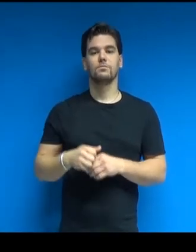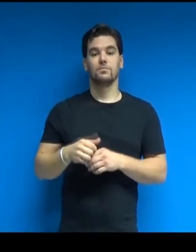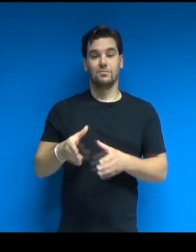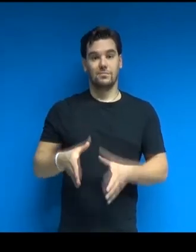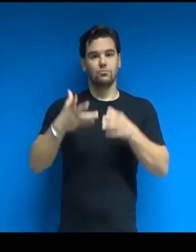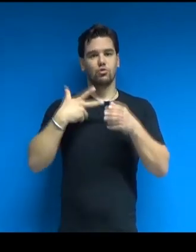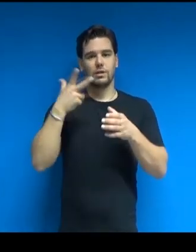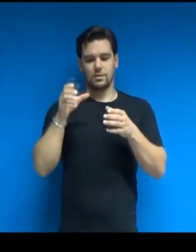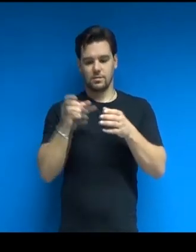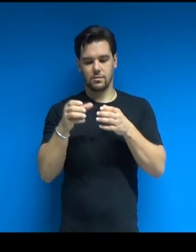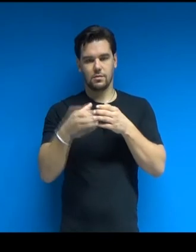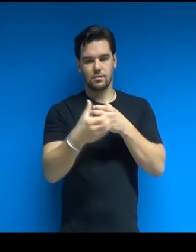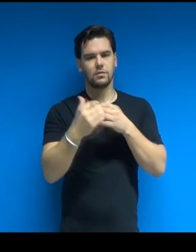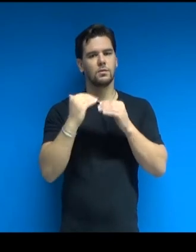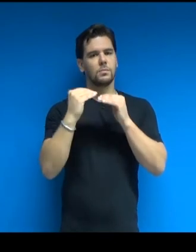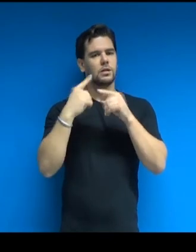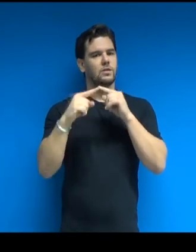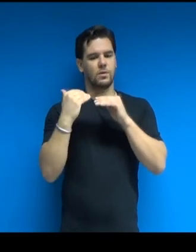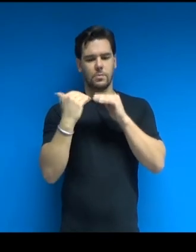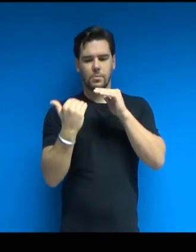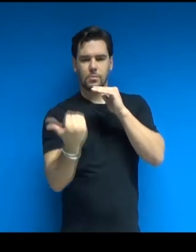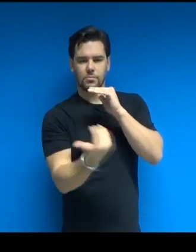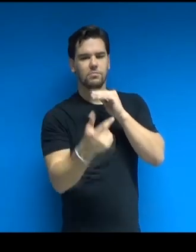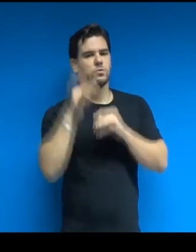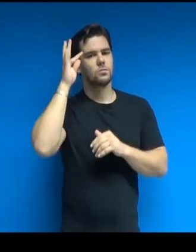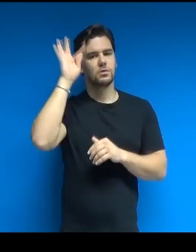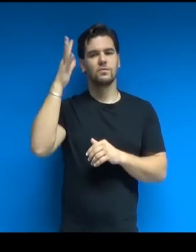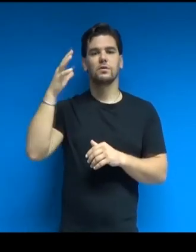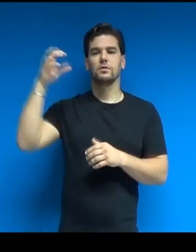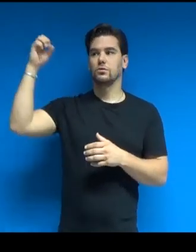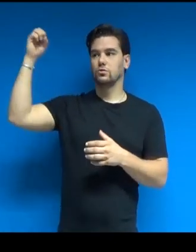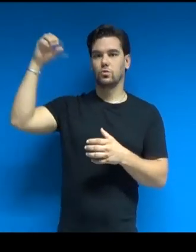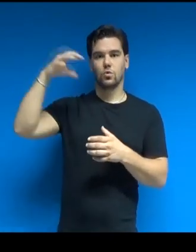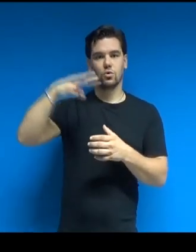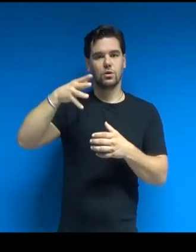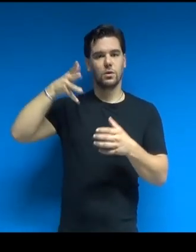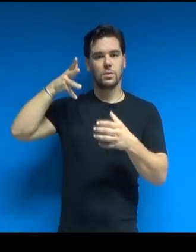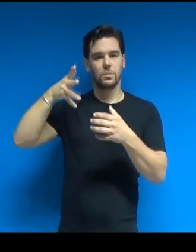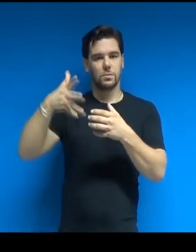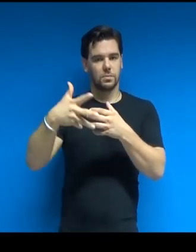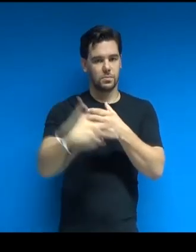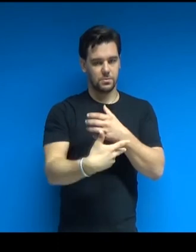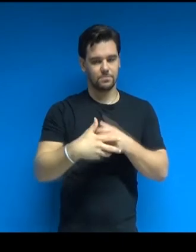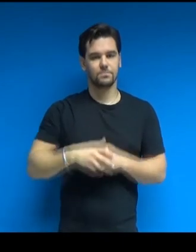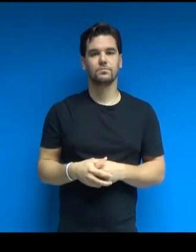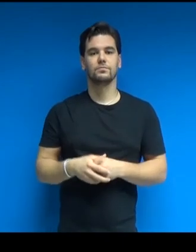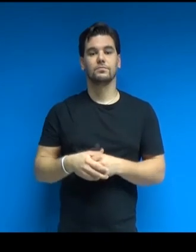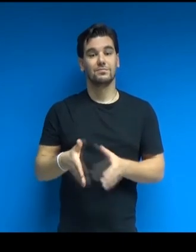ali ben distinte, ognuna con un'altezza differente, che convergono in un nucleo